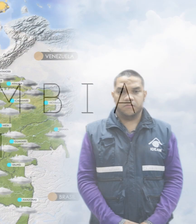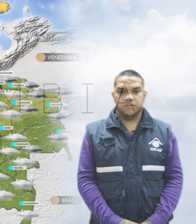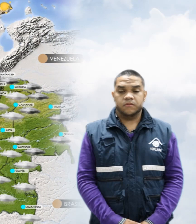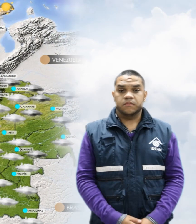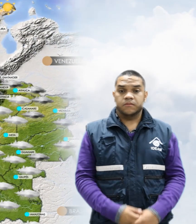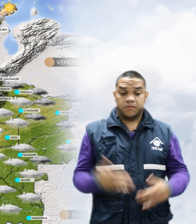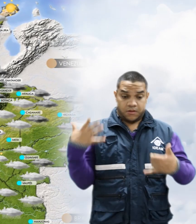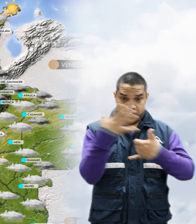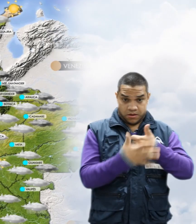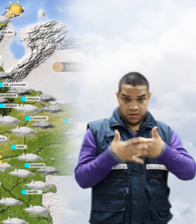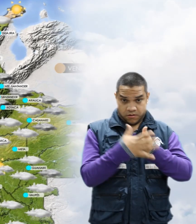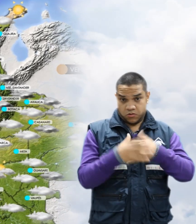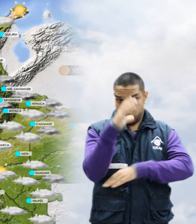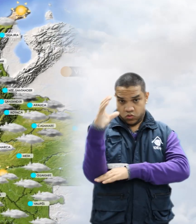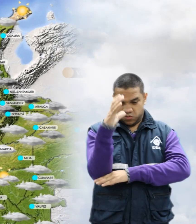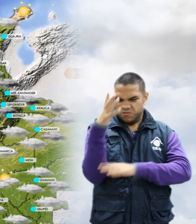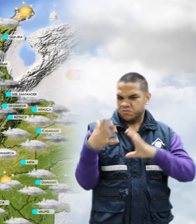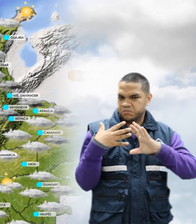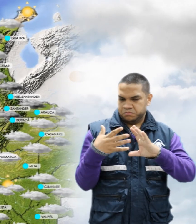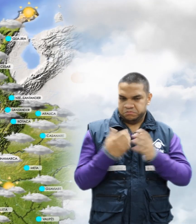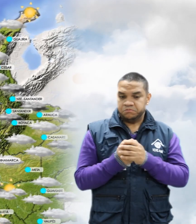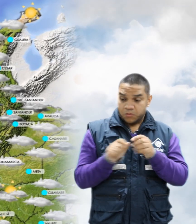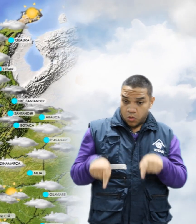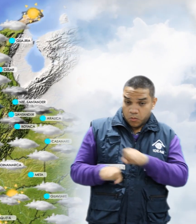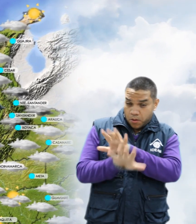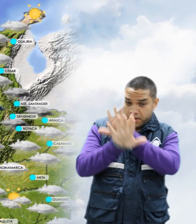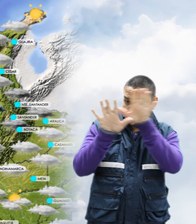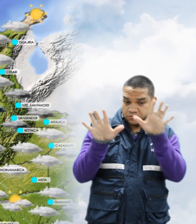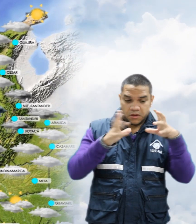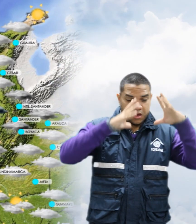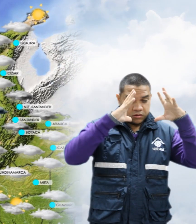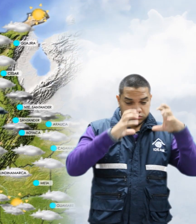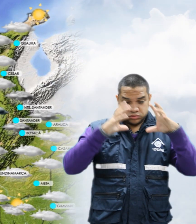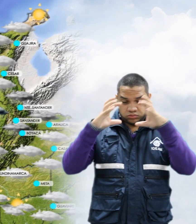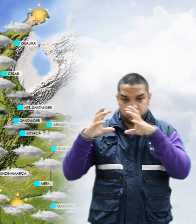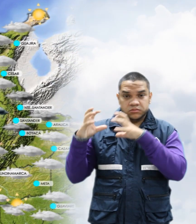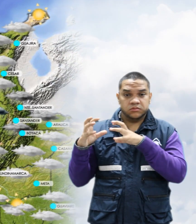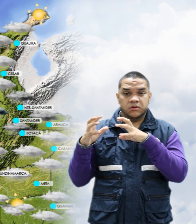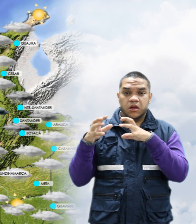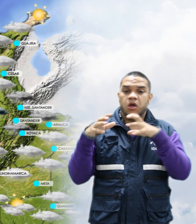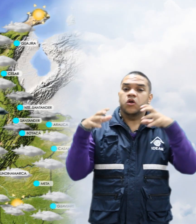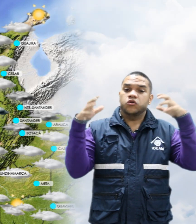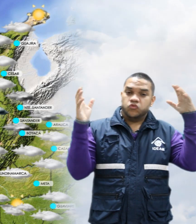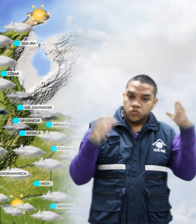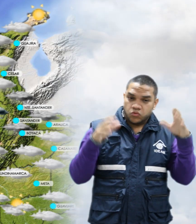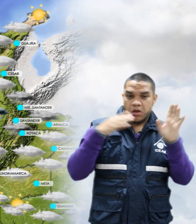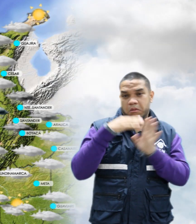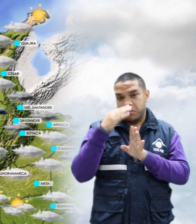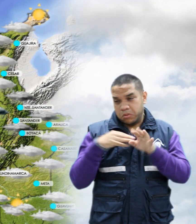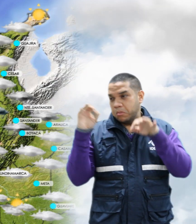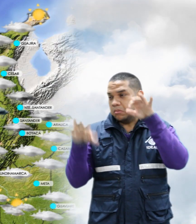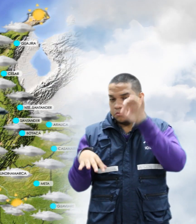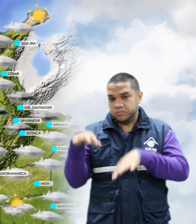A nivel nacional, para las horas de la mañana se prevé en condiciones de cielo mayormente nublado y lluvias de varia intensidad en